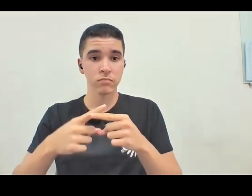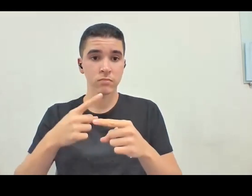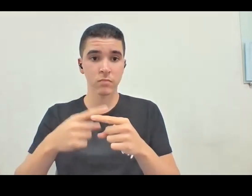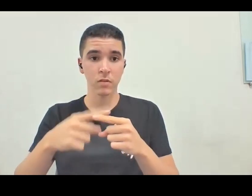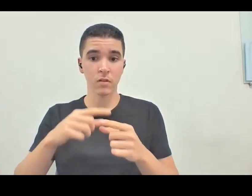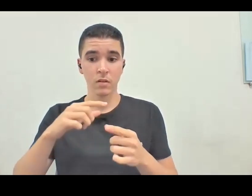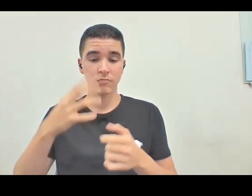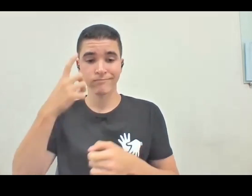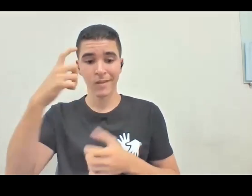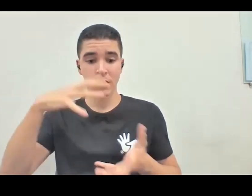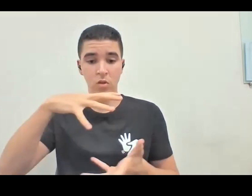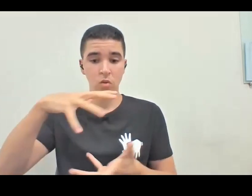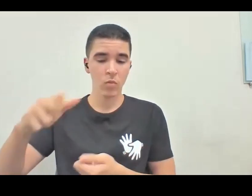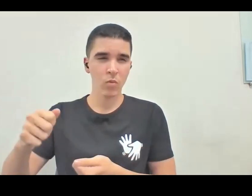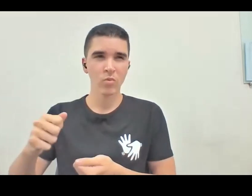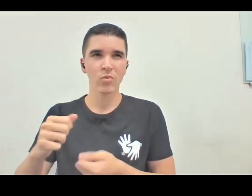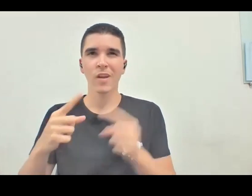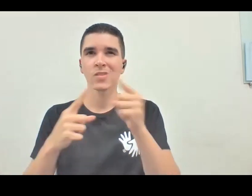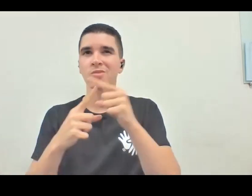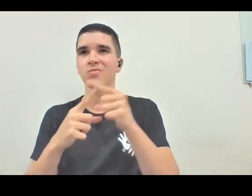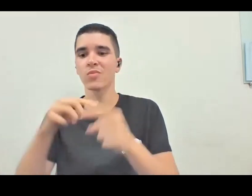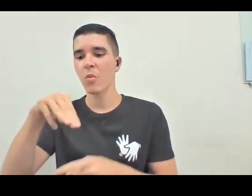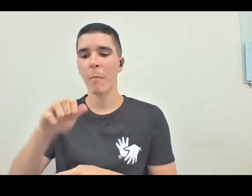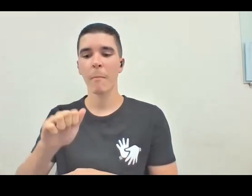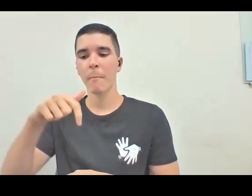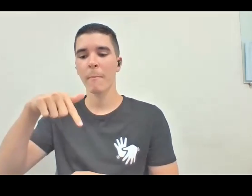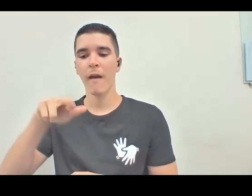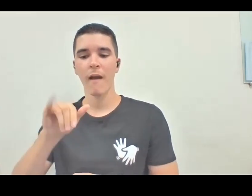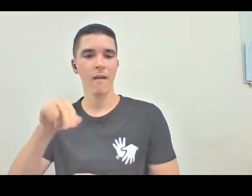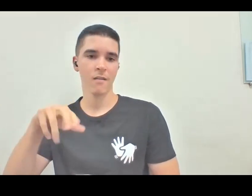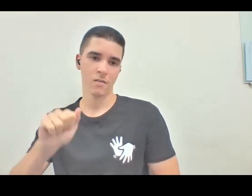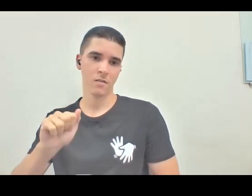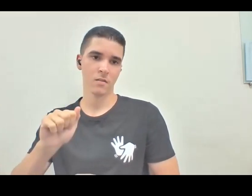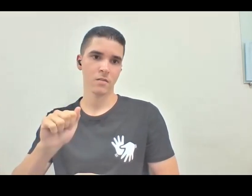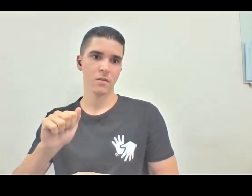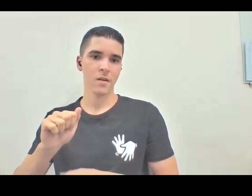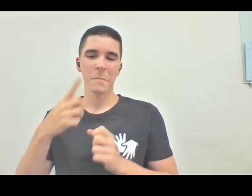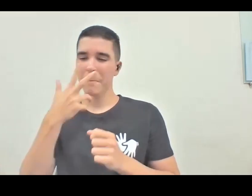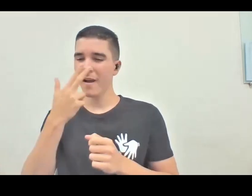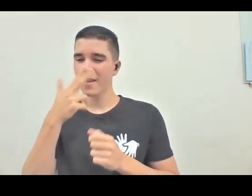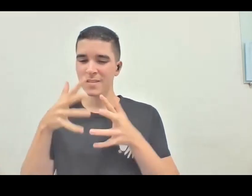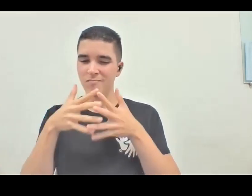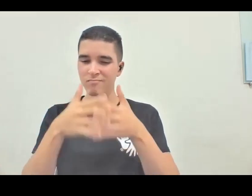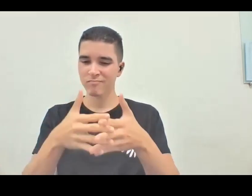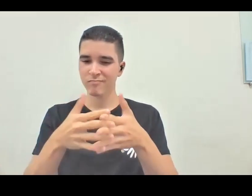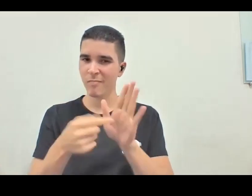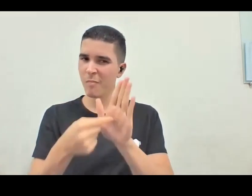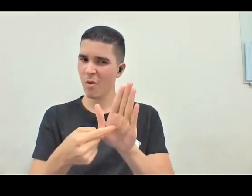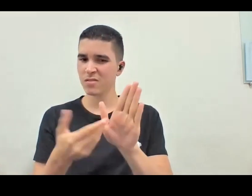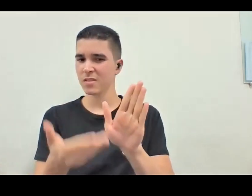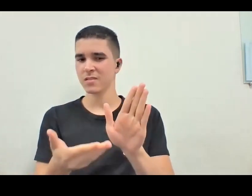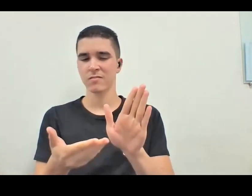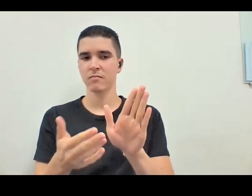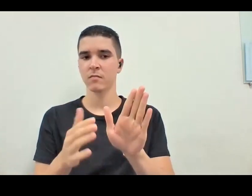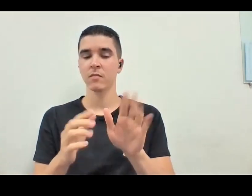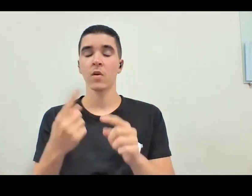previsível, ou que o mundo é uma máquina, né, a complexidade coloca isso em xeque, né, e por que que eu tô mencionando